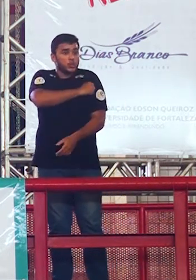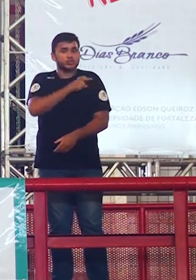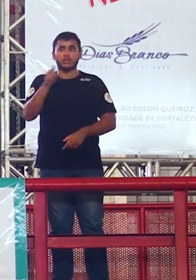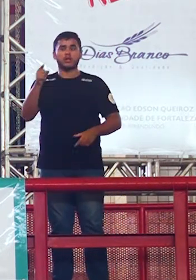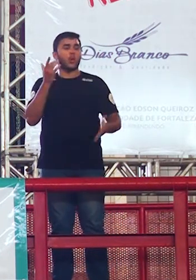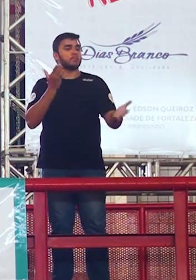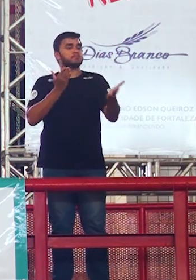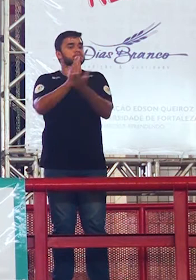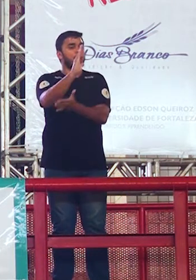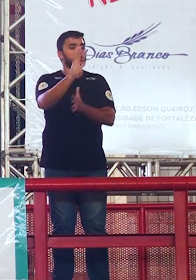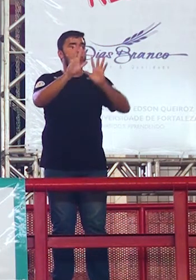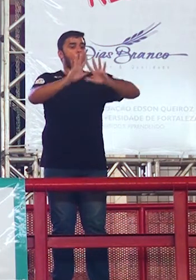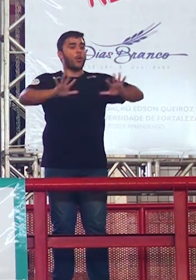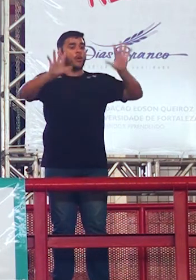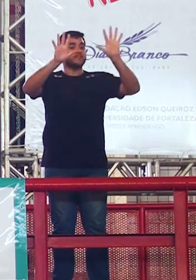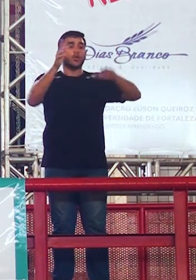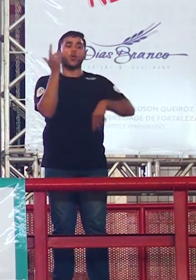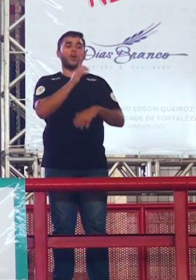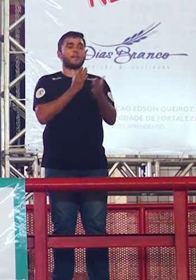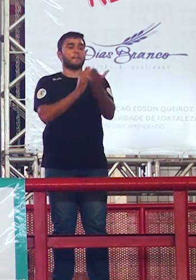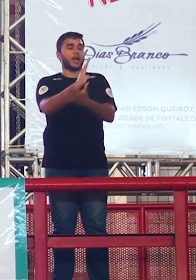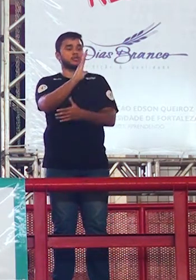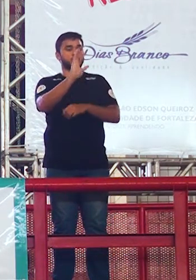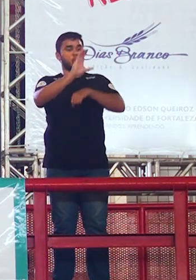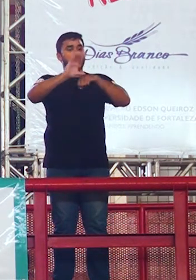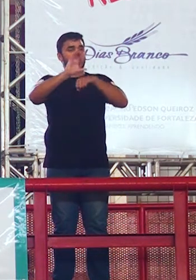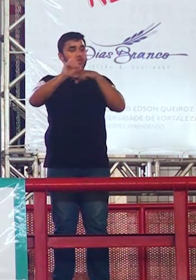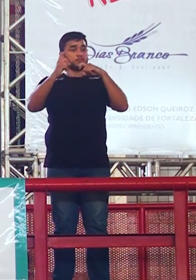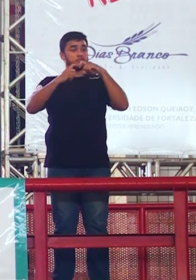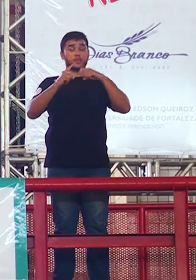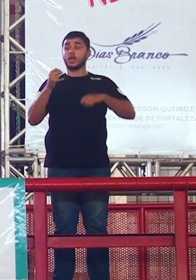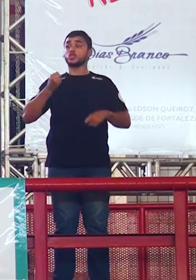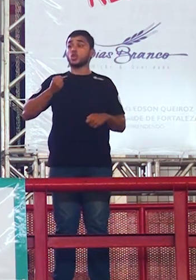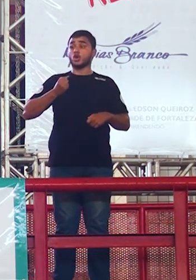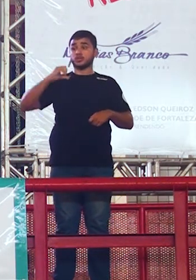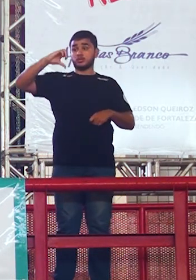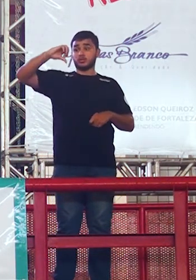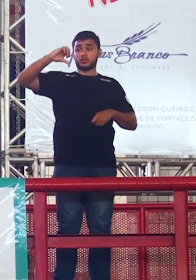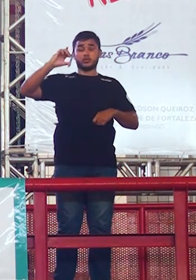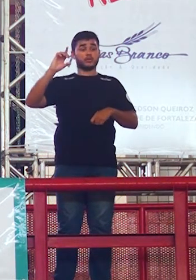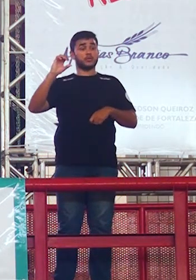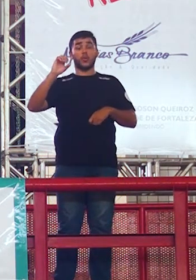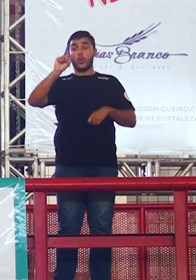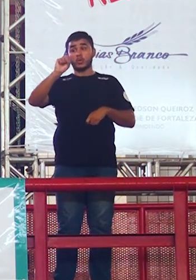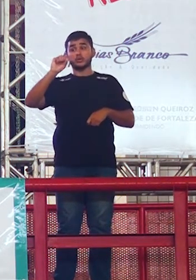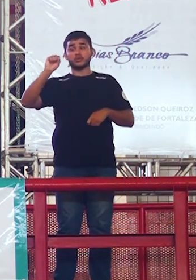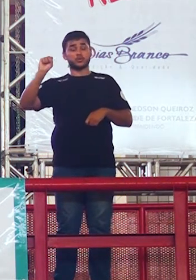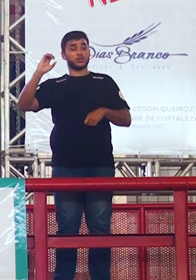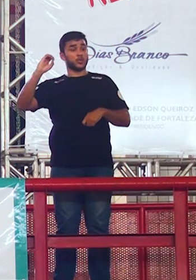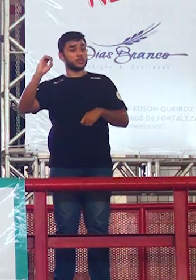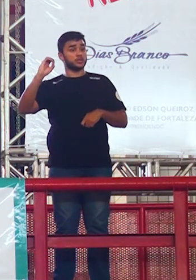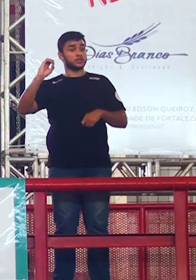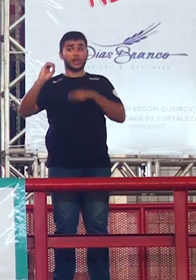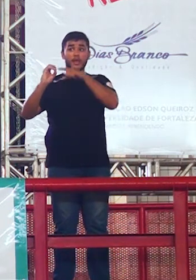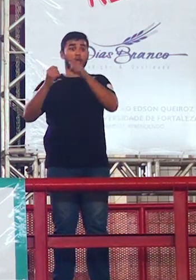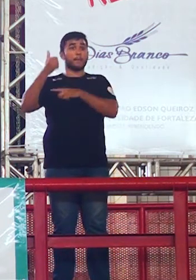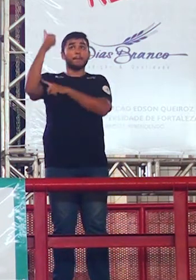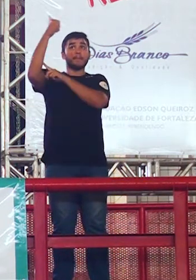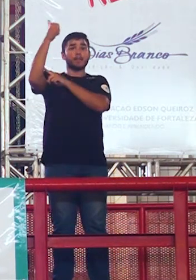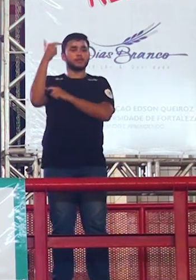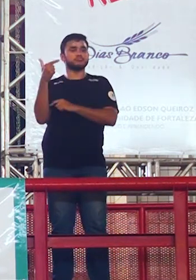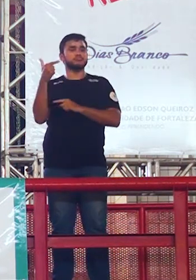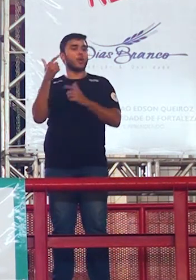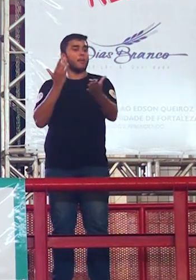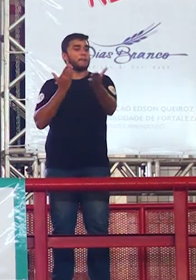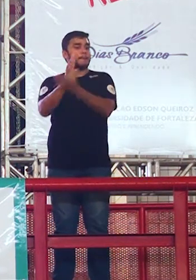e a nota dele na redação foi 880 e segundo lugar agora